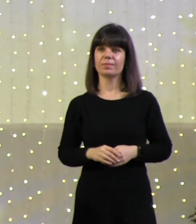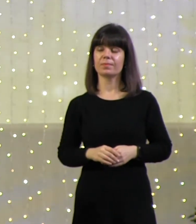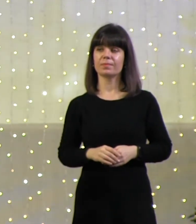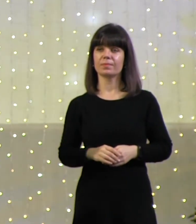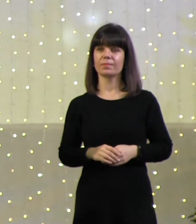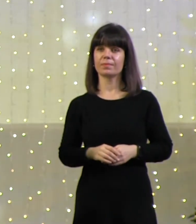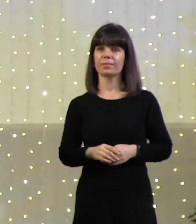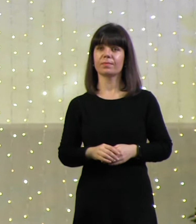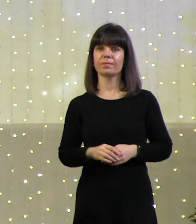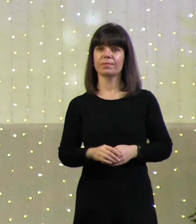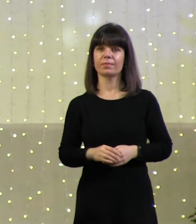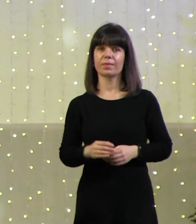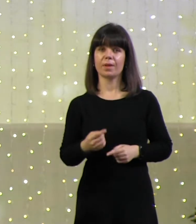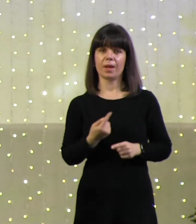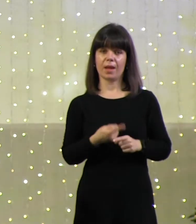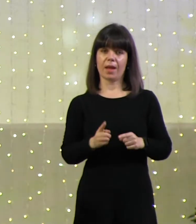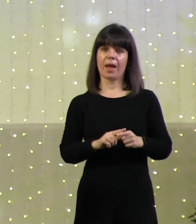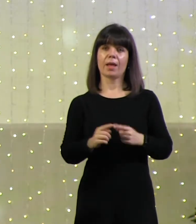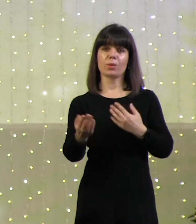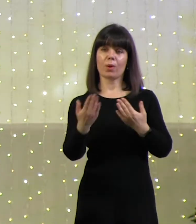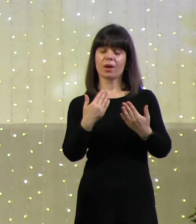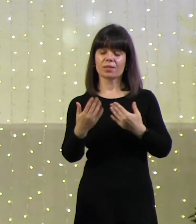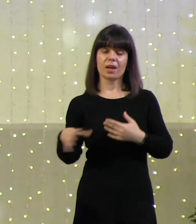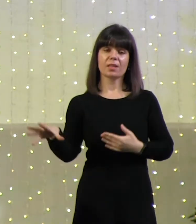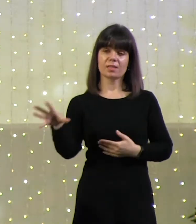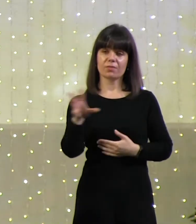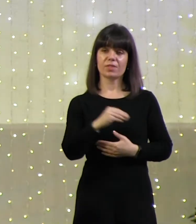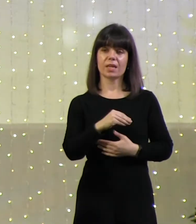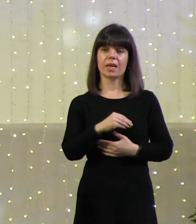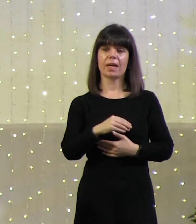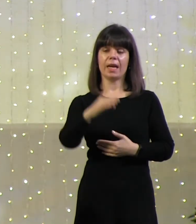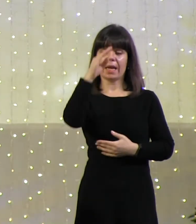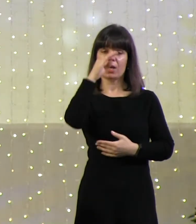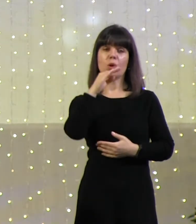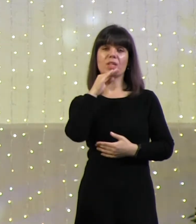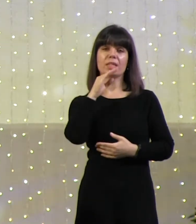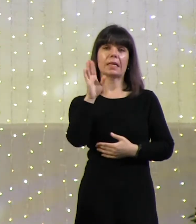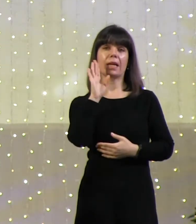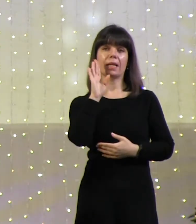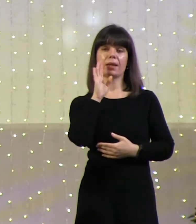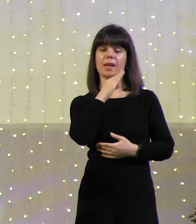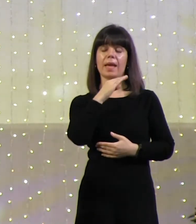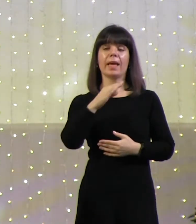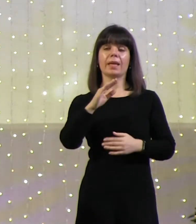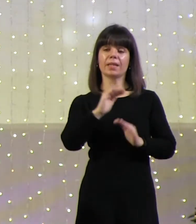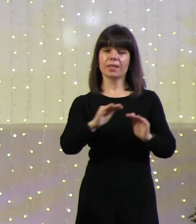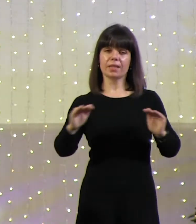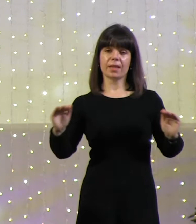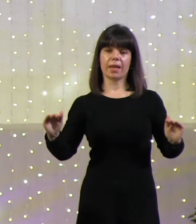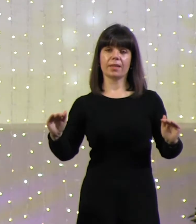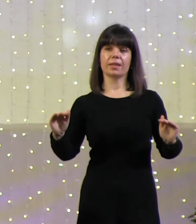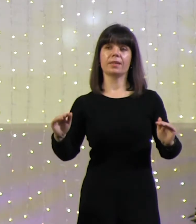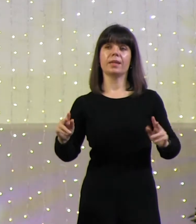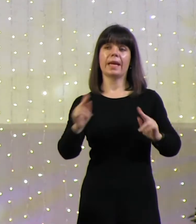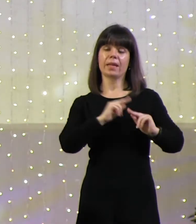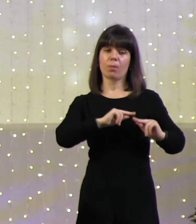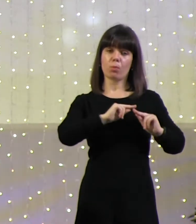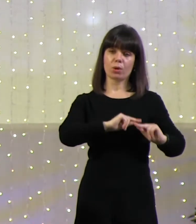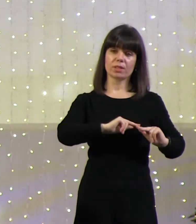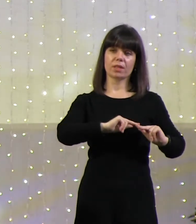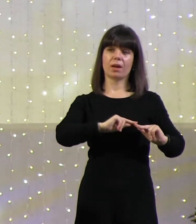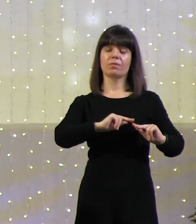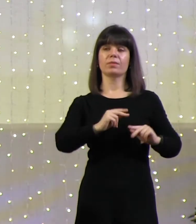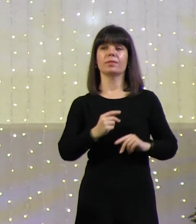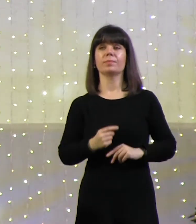Это касается всех. И родителей, и детей, и работодателей, и работников,